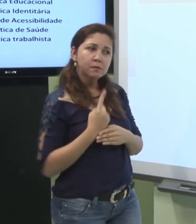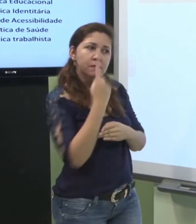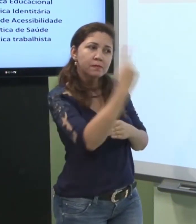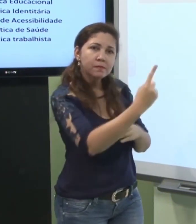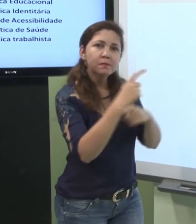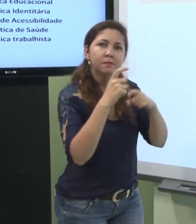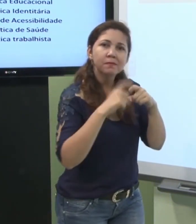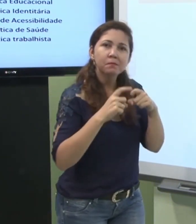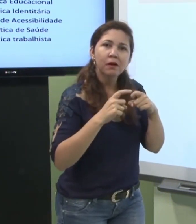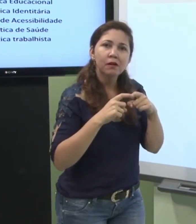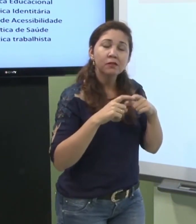família e aí